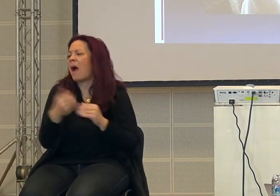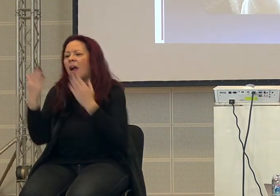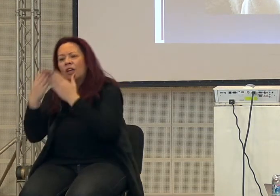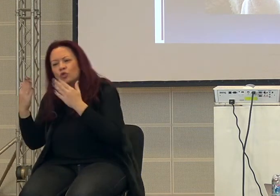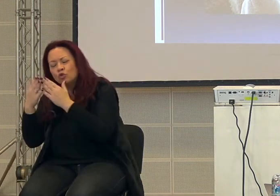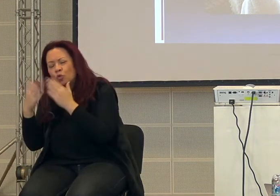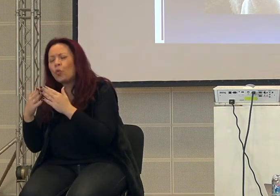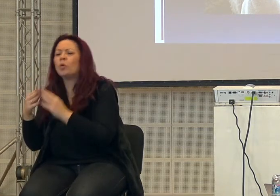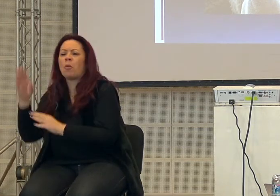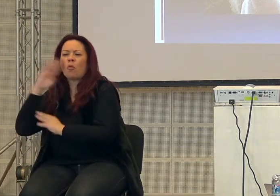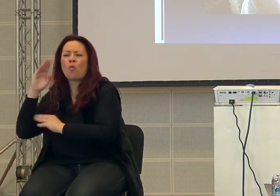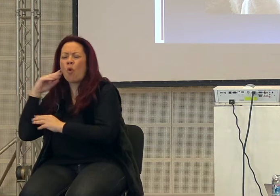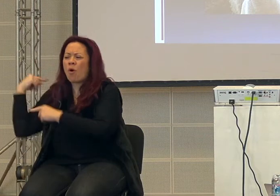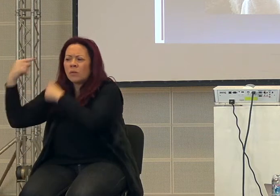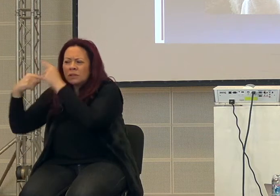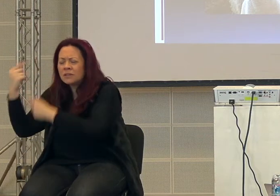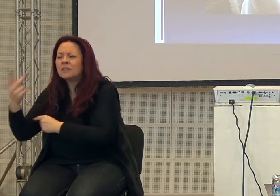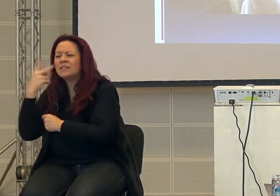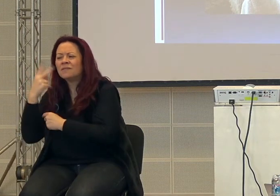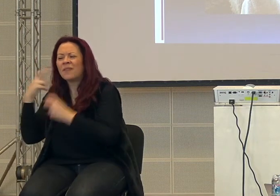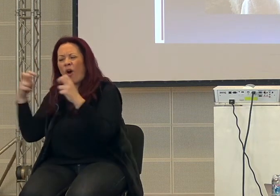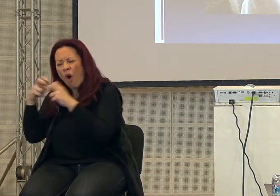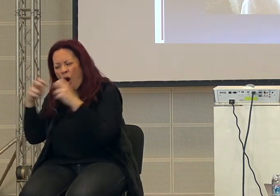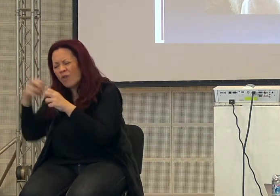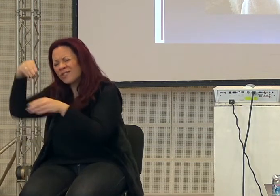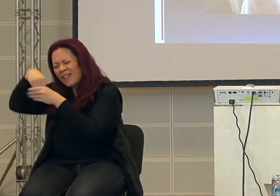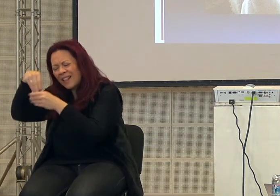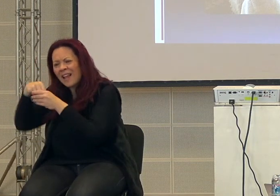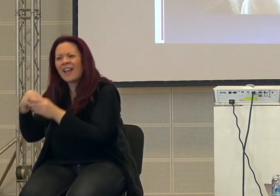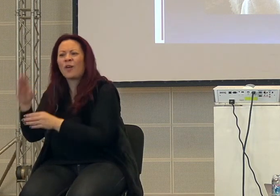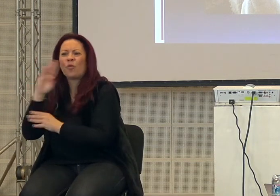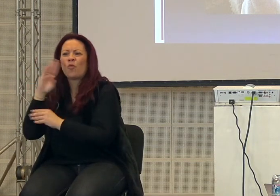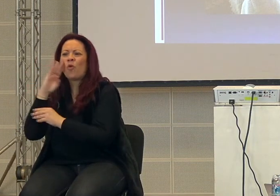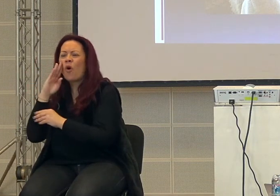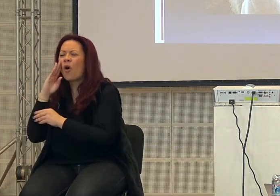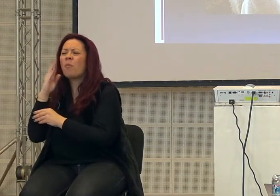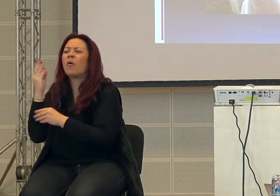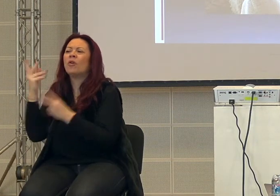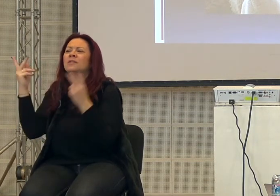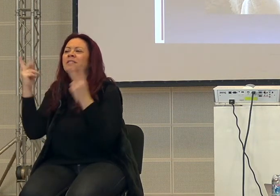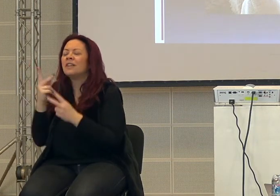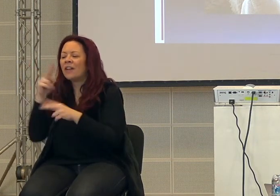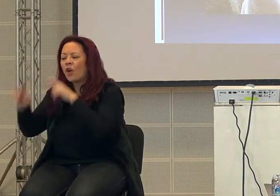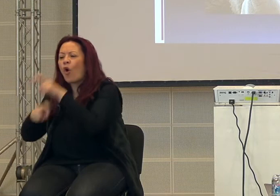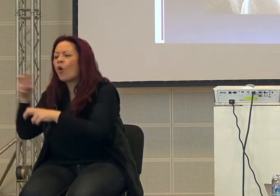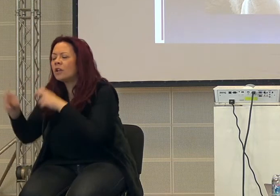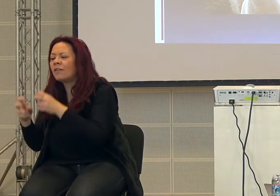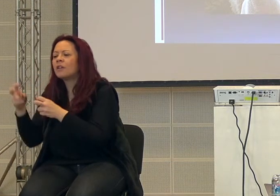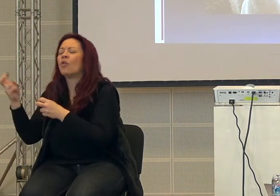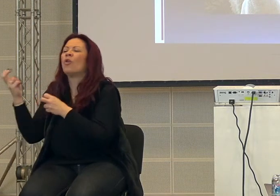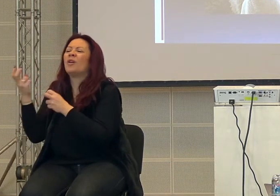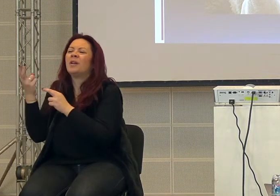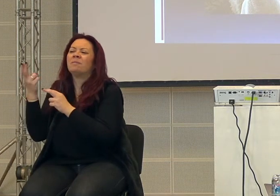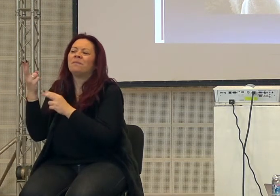fatti, si vede dalle ossa, perché le ossa che i coltivatori erano molto